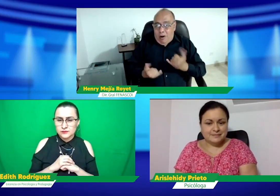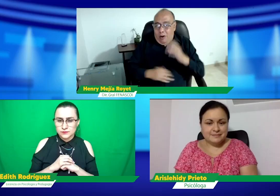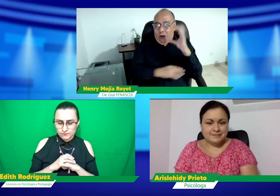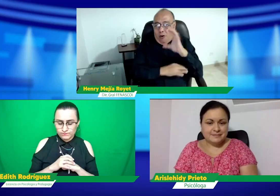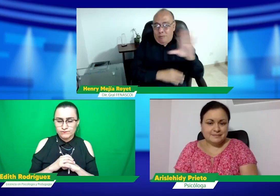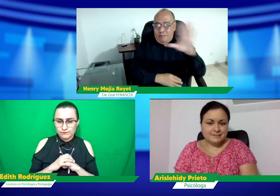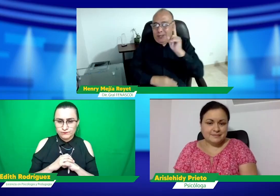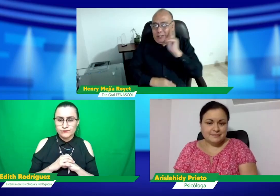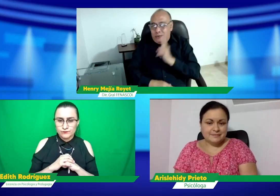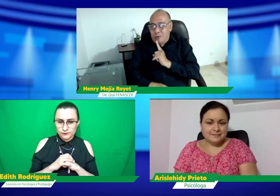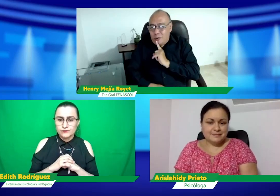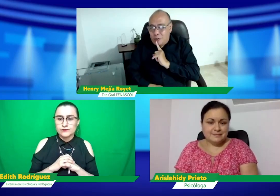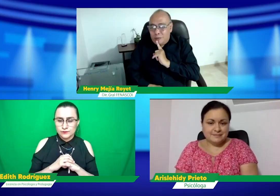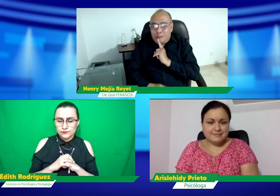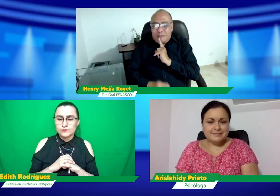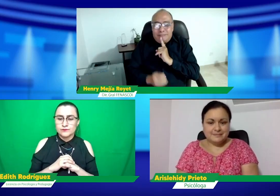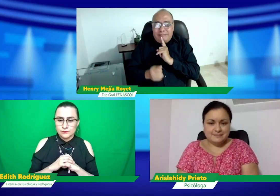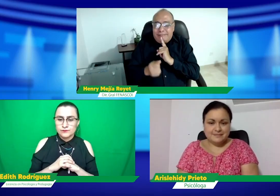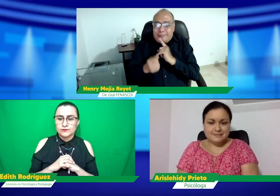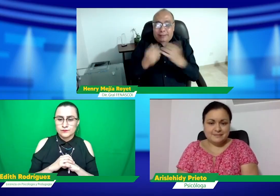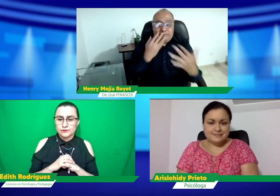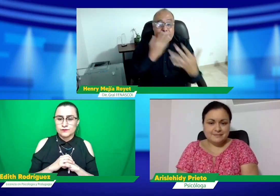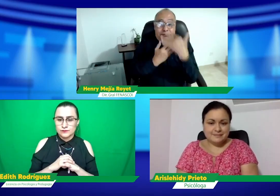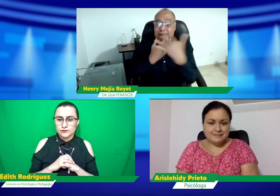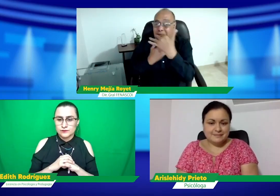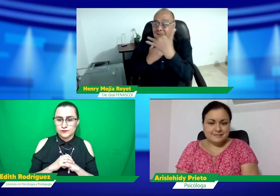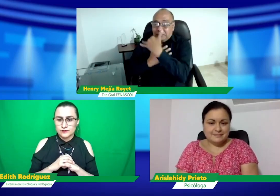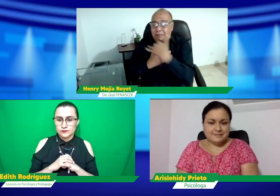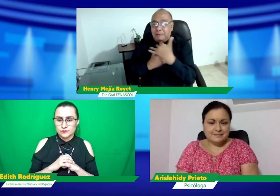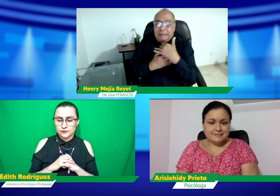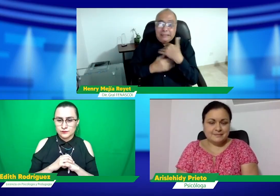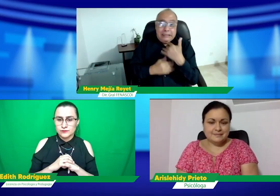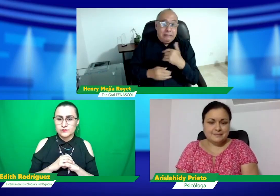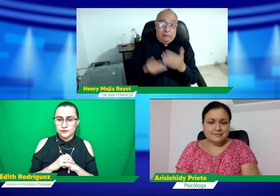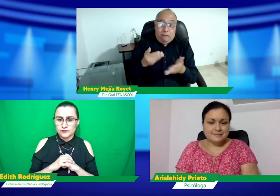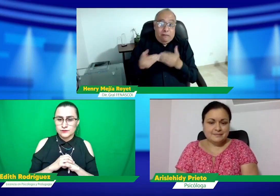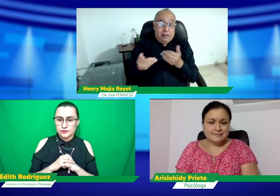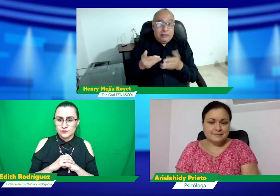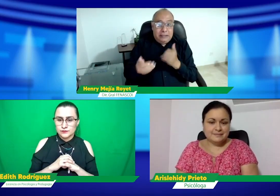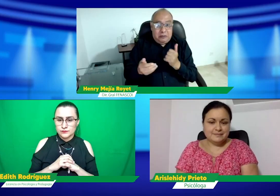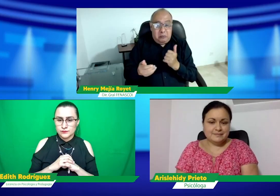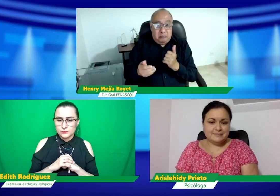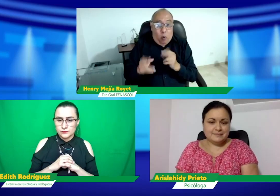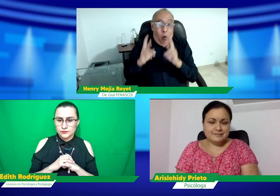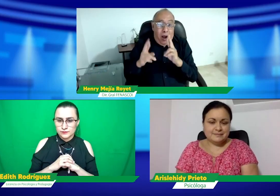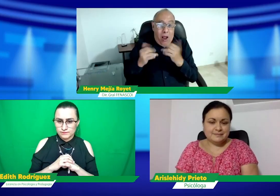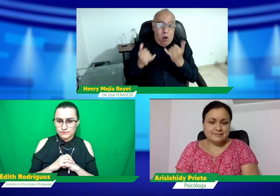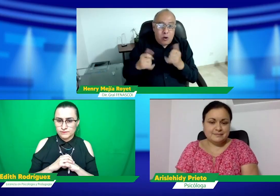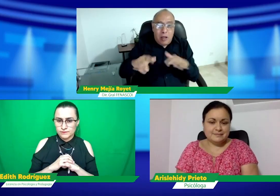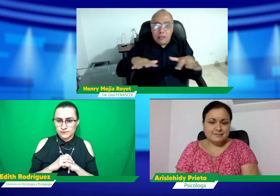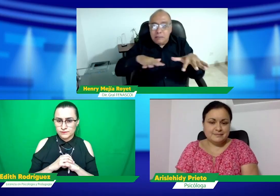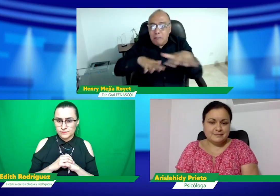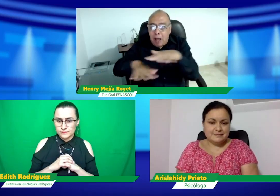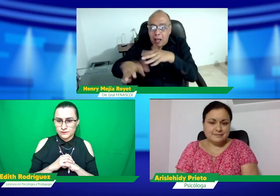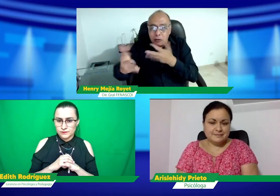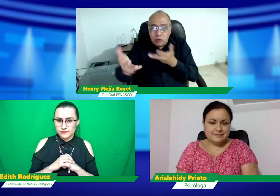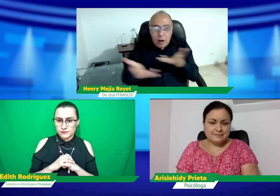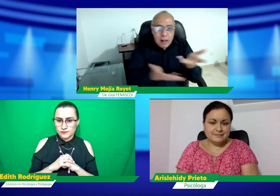muchos factores, muchas las situaciones que está viviendo la comunidad sorda, y hay una afectación múltiple, y